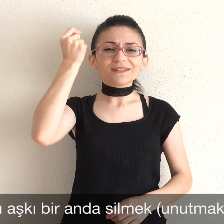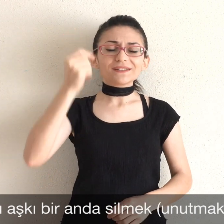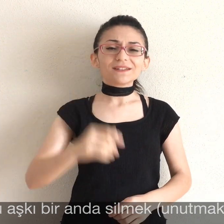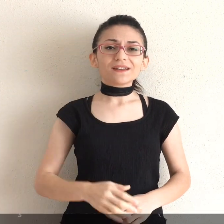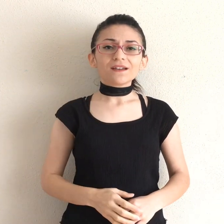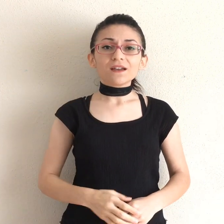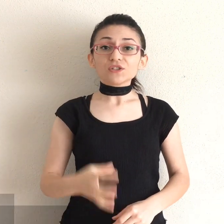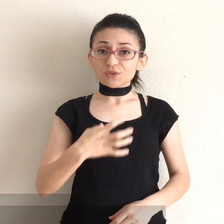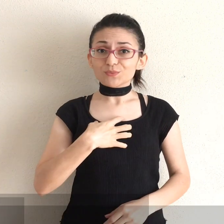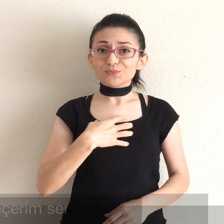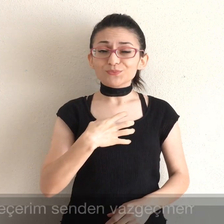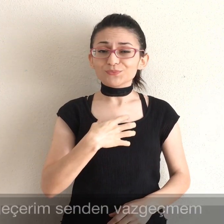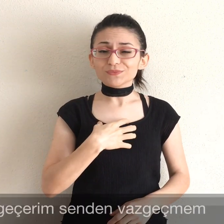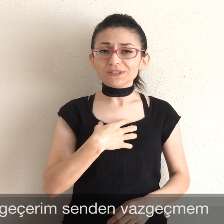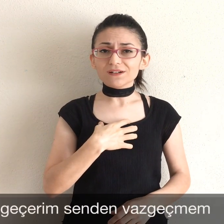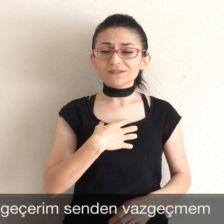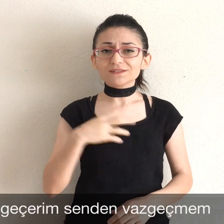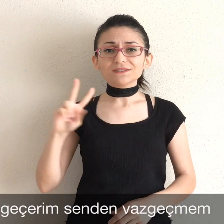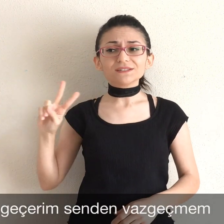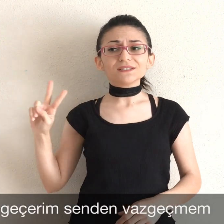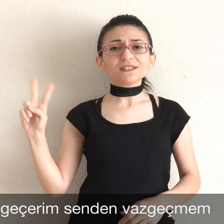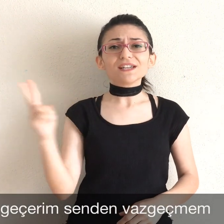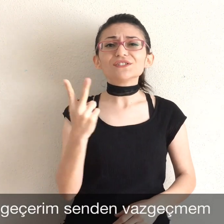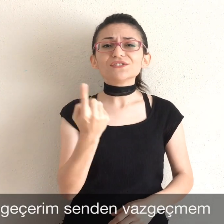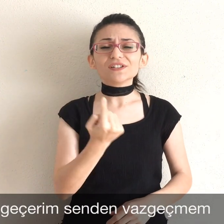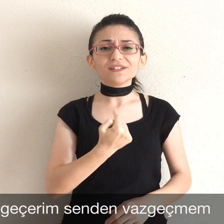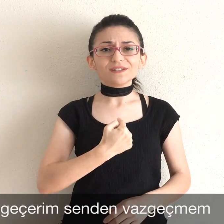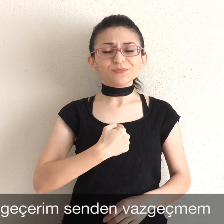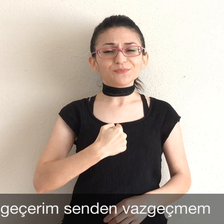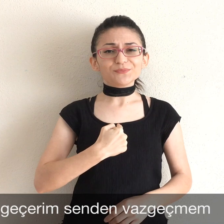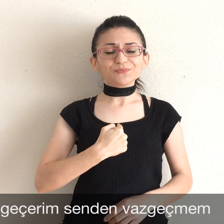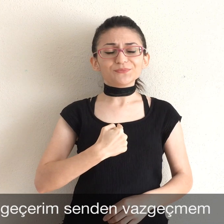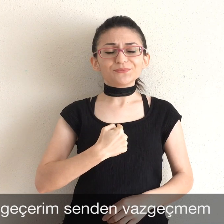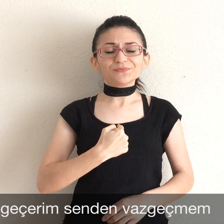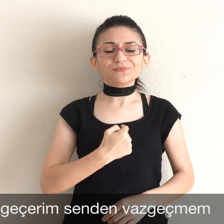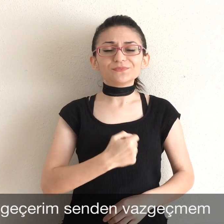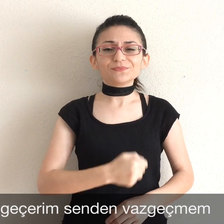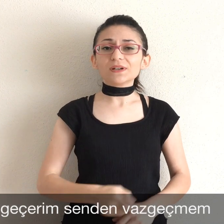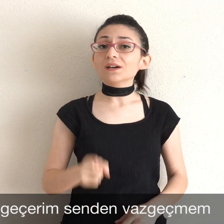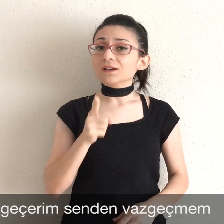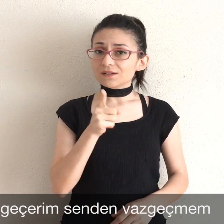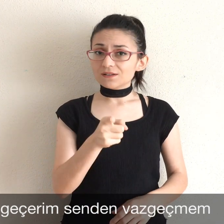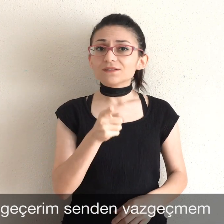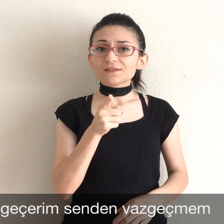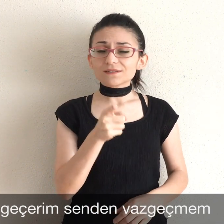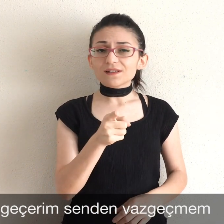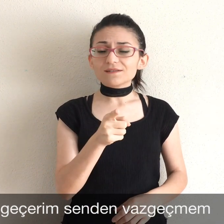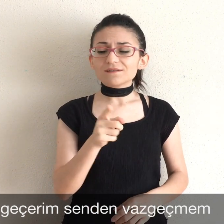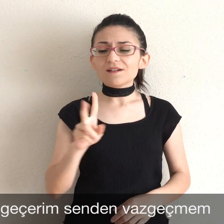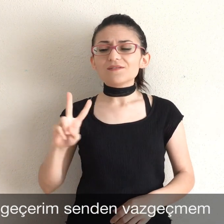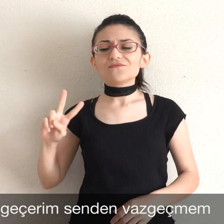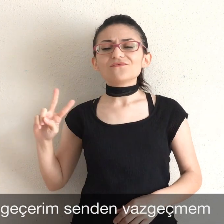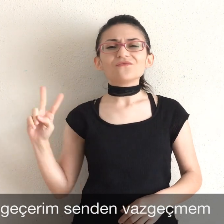Canımdan geçerim, senden